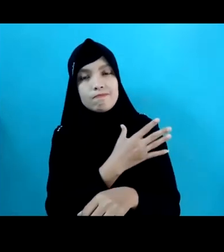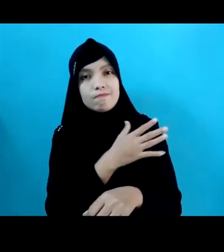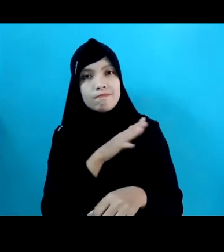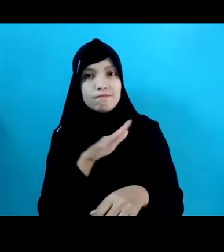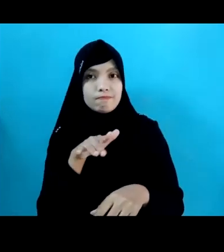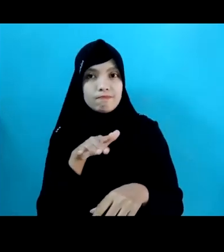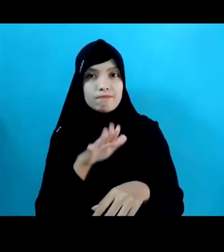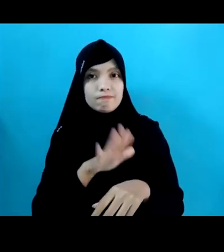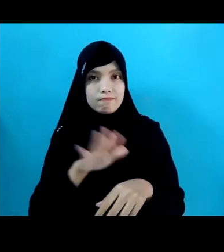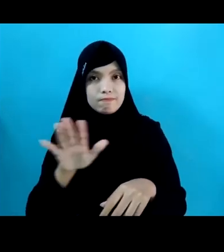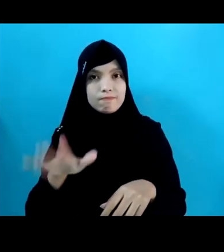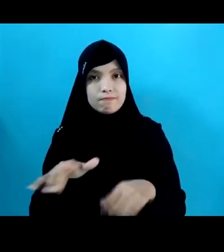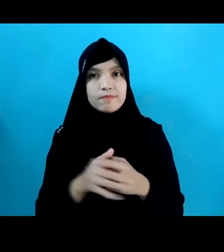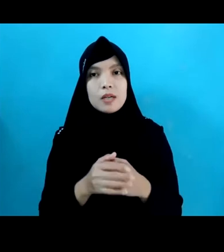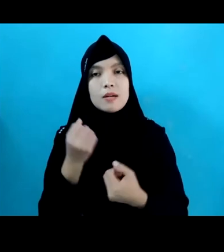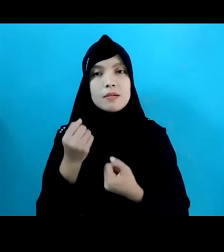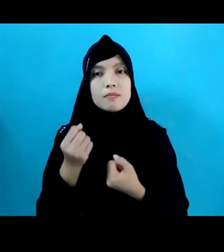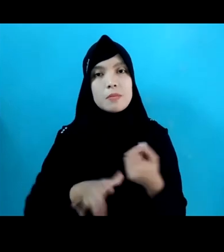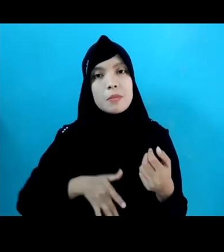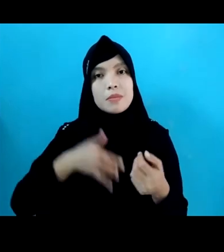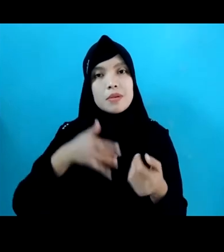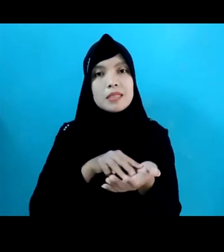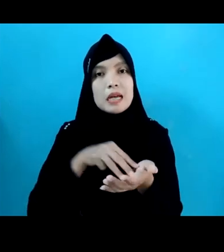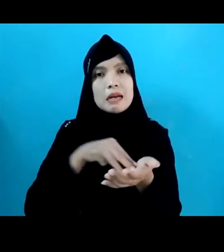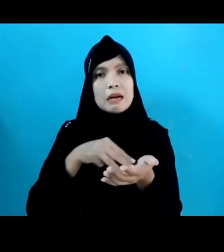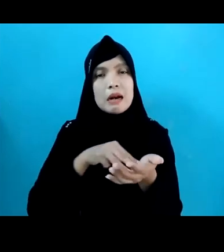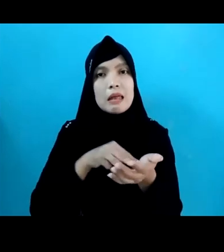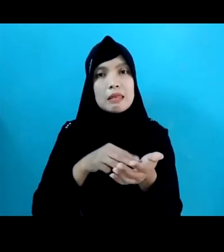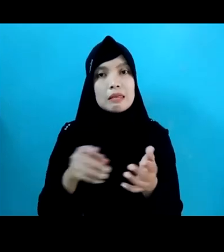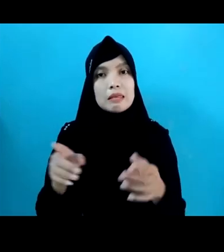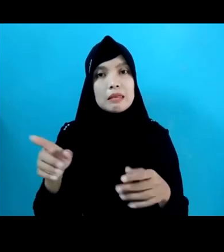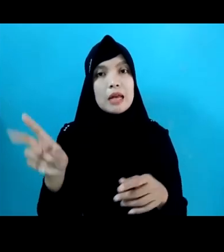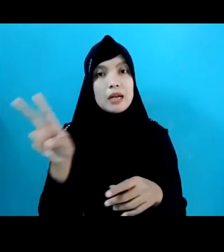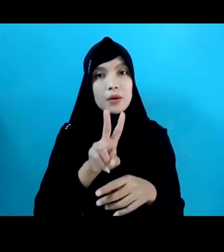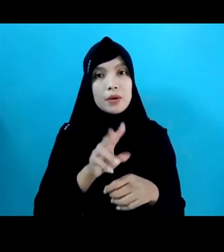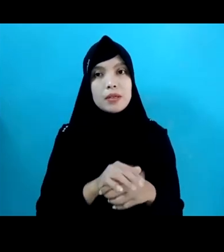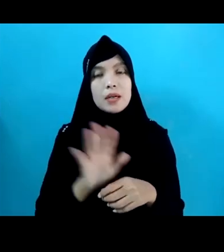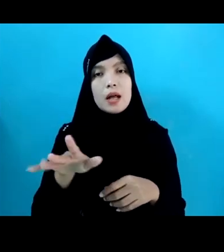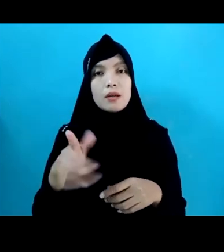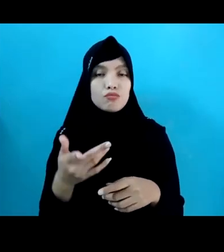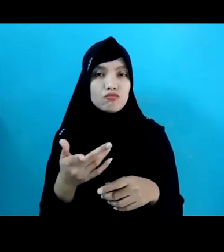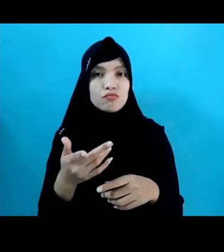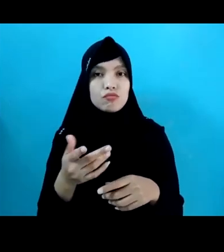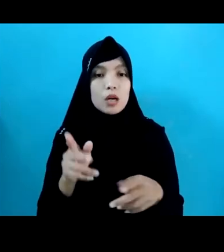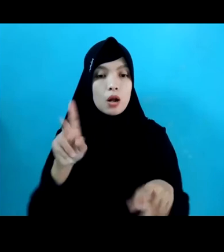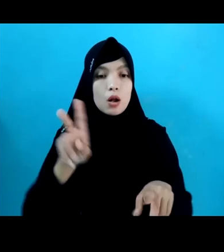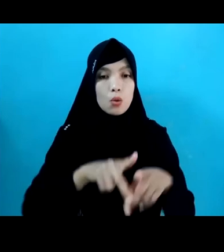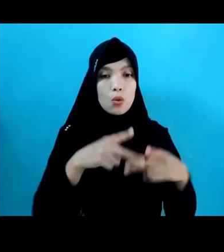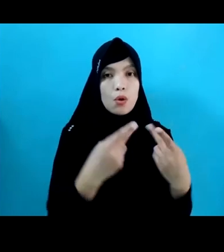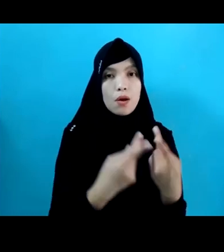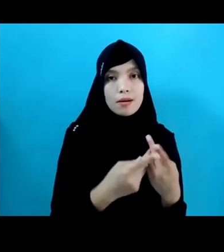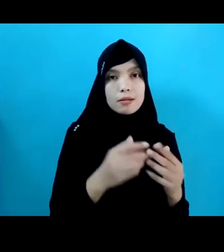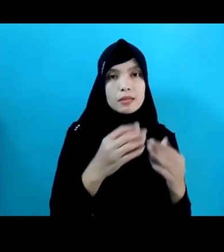Apalagi yang mengalami kerentanan ganda Seperti berada dalam keluarga prasejahtera Memiliki